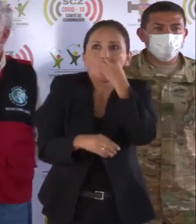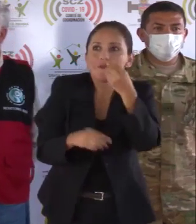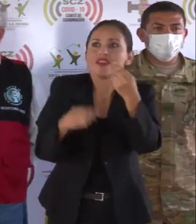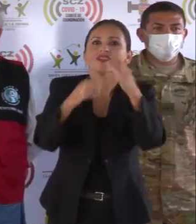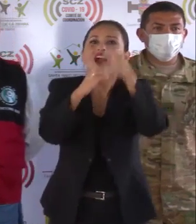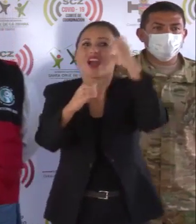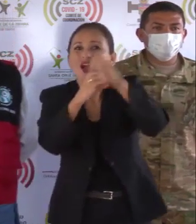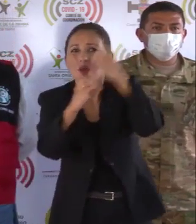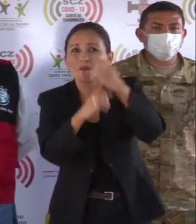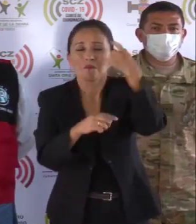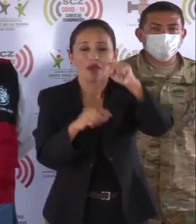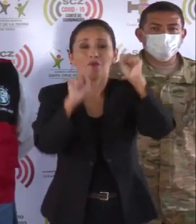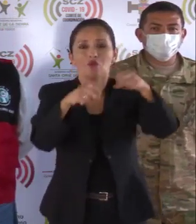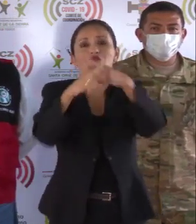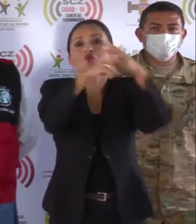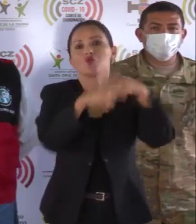y podamos cuidar de todos ustedes. Gracias. Gracias. Gracias.